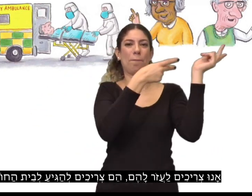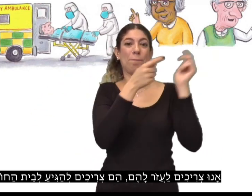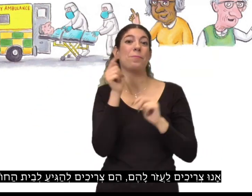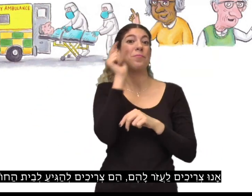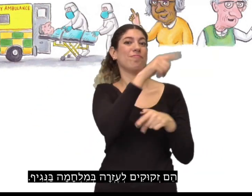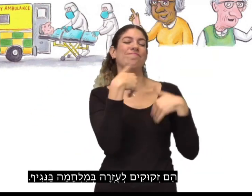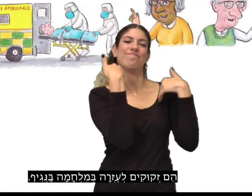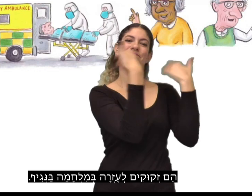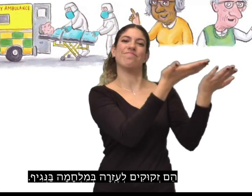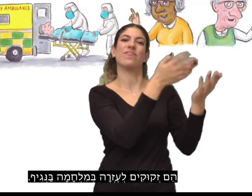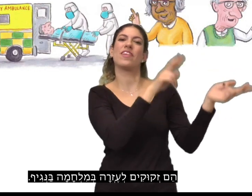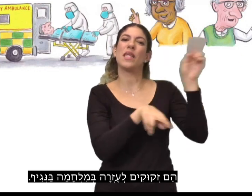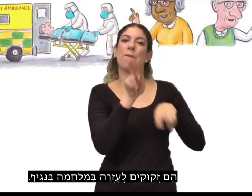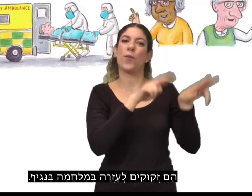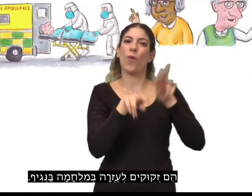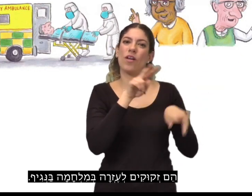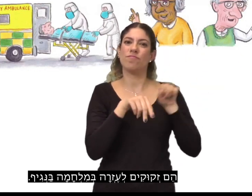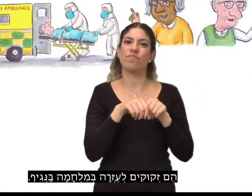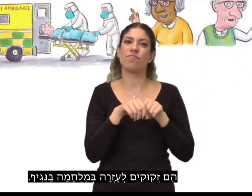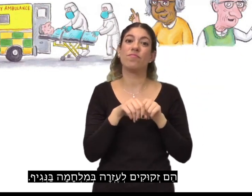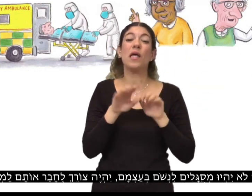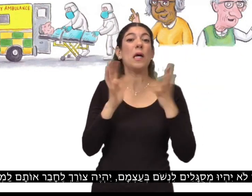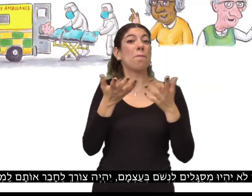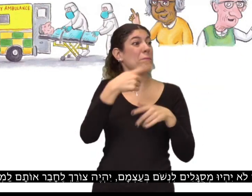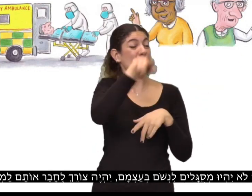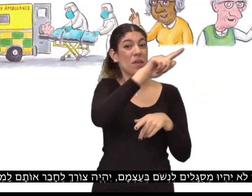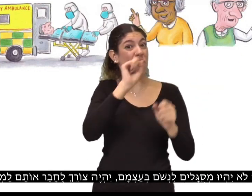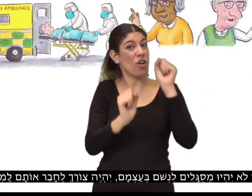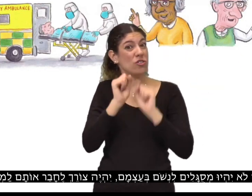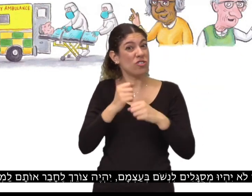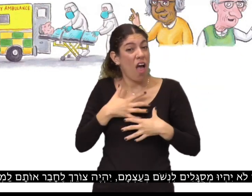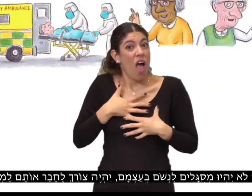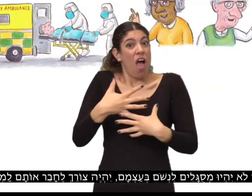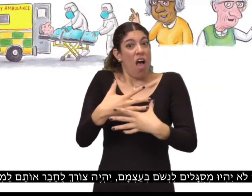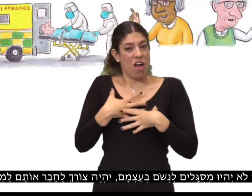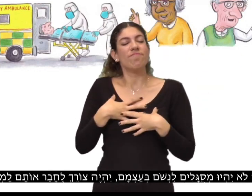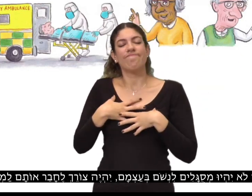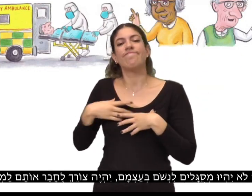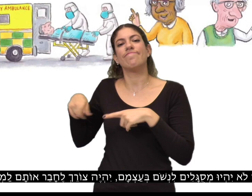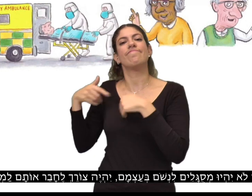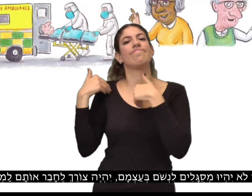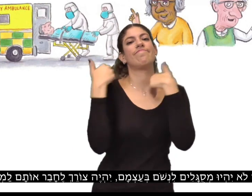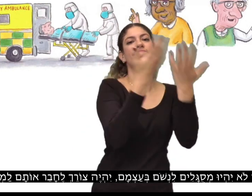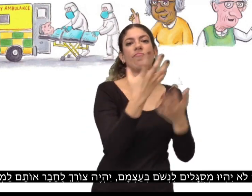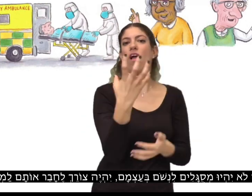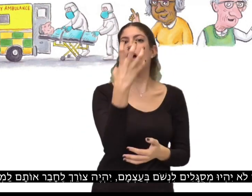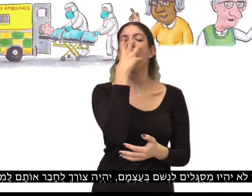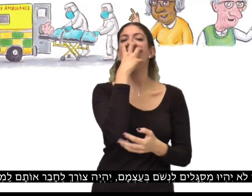הם זקוקים לעזרה במלחמה בנגיף. אם לא יהיו מסוגלים לנשום בעצמם, יהיה צורך לחבר אותם למכונת